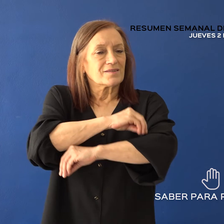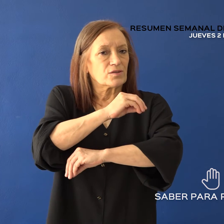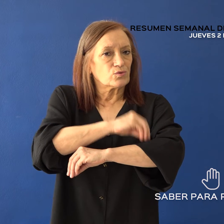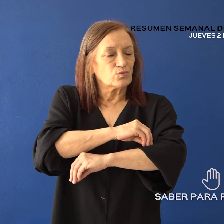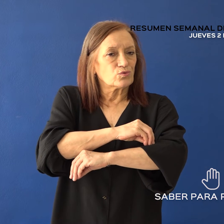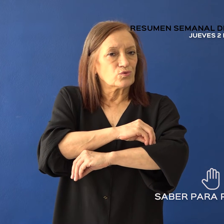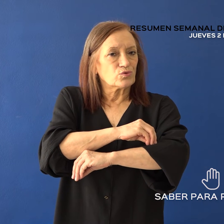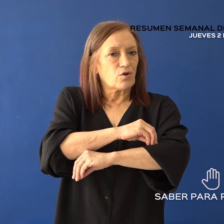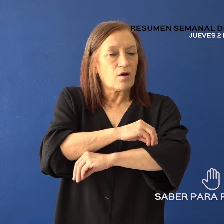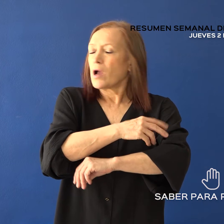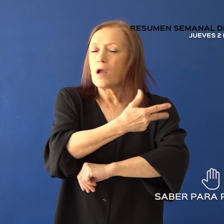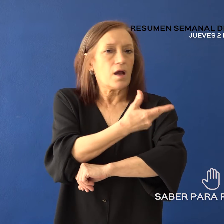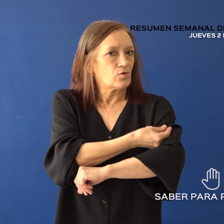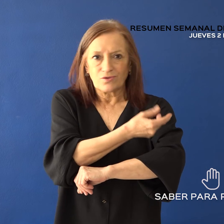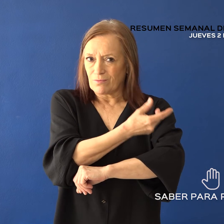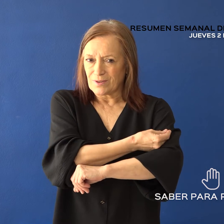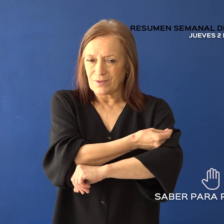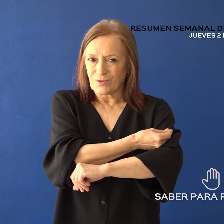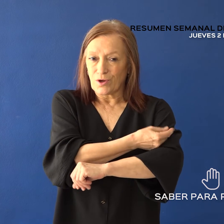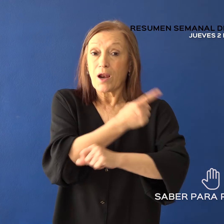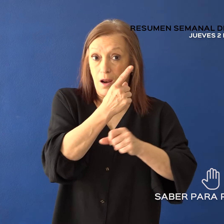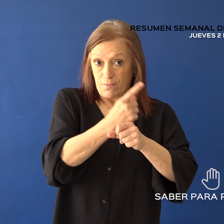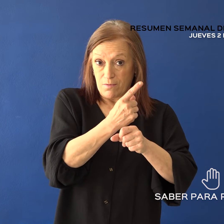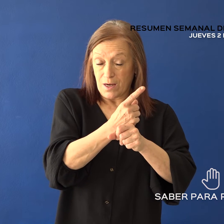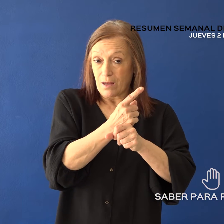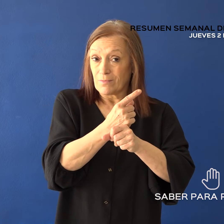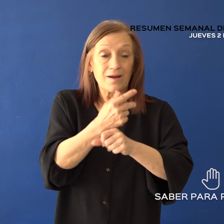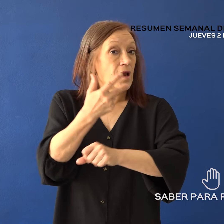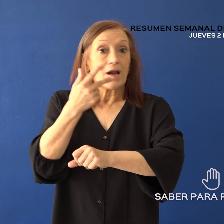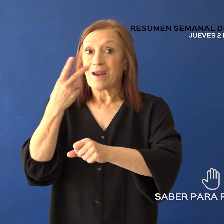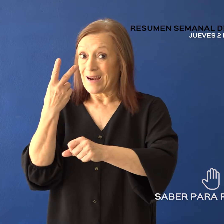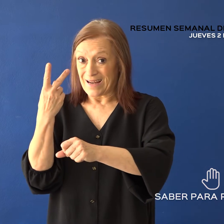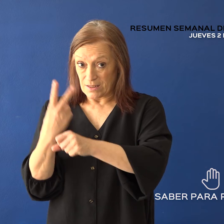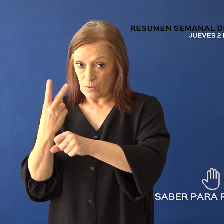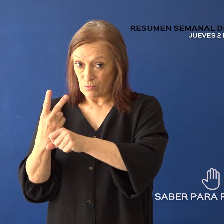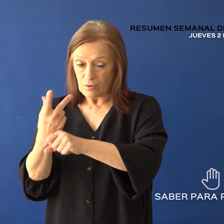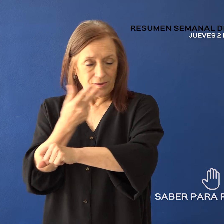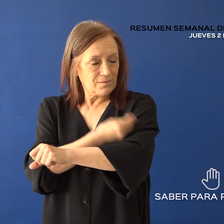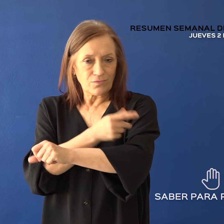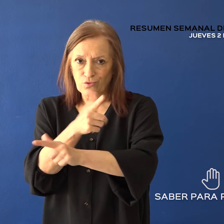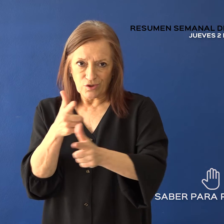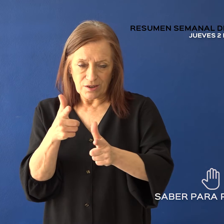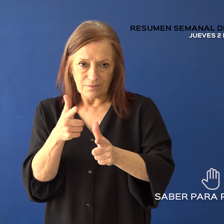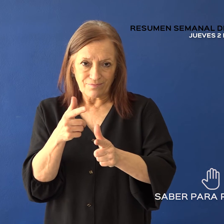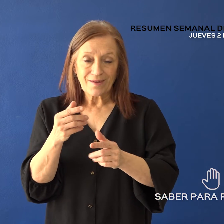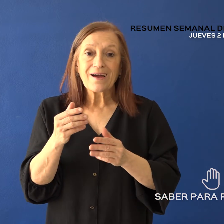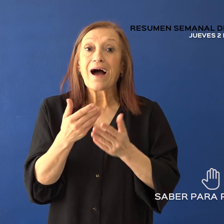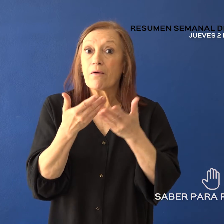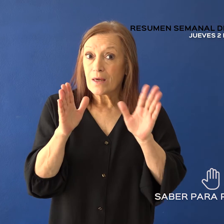que aún teniendo la primera dosis no completaron el esquema. Continúan habilitados los turneros